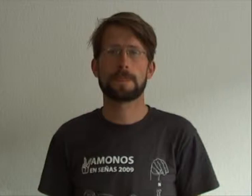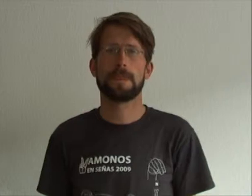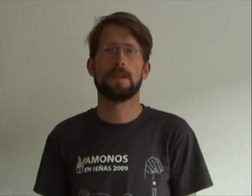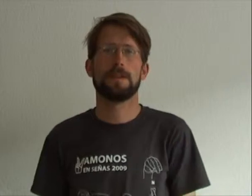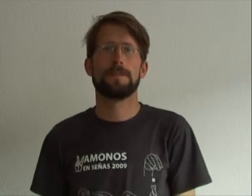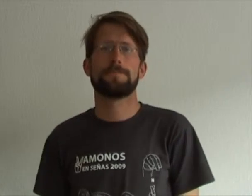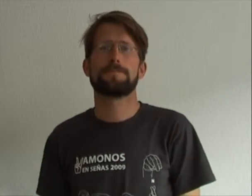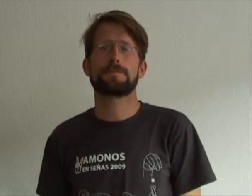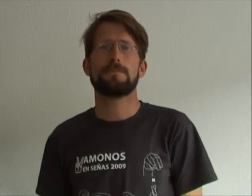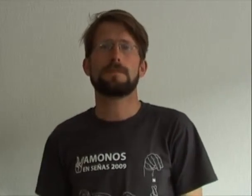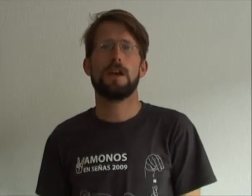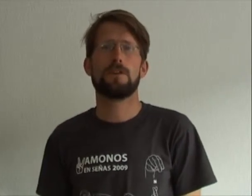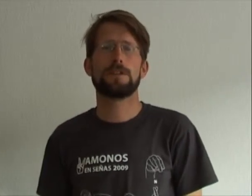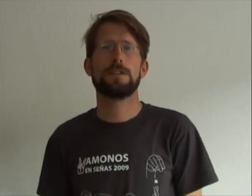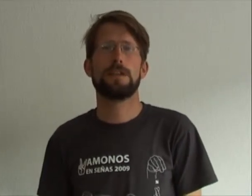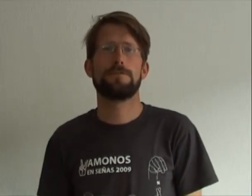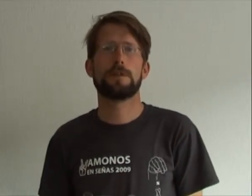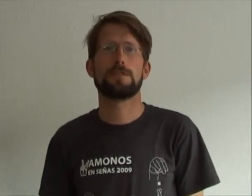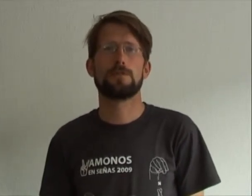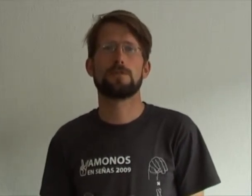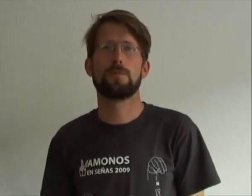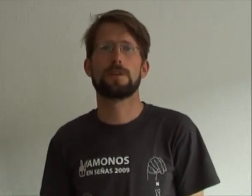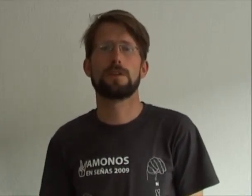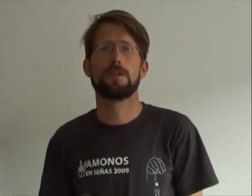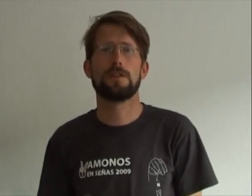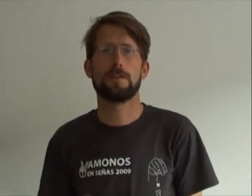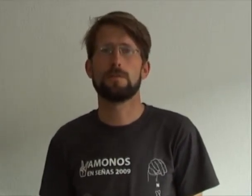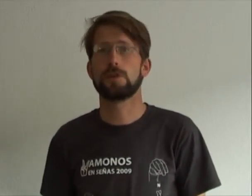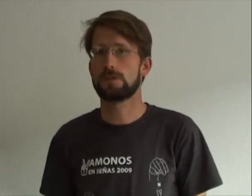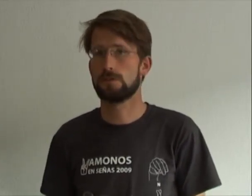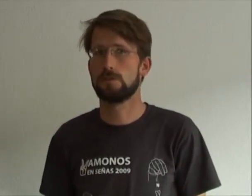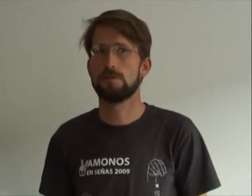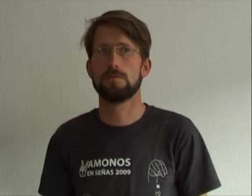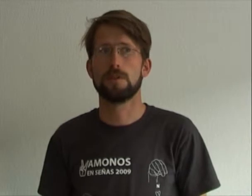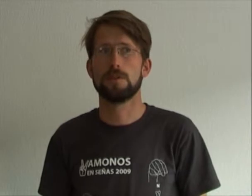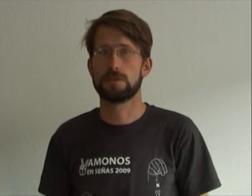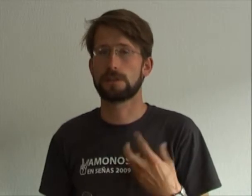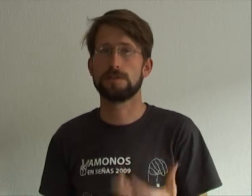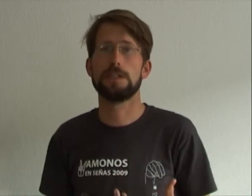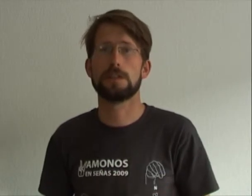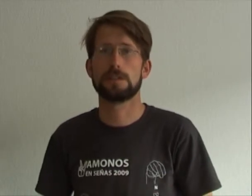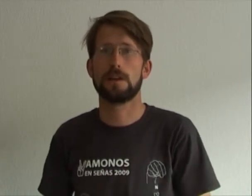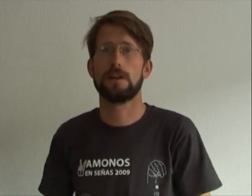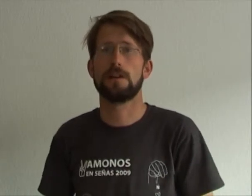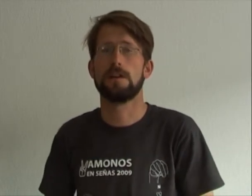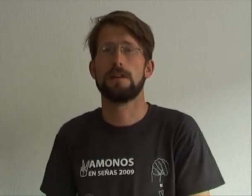Ahora sigue la información sobre nuestras visitas a